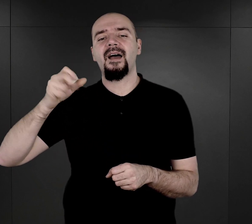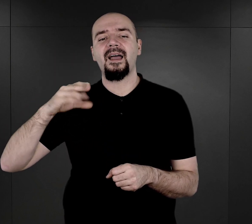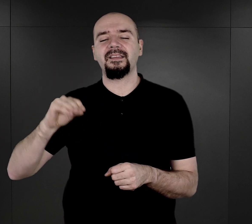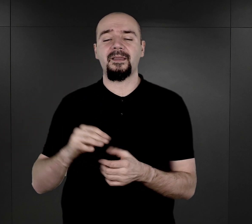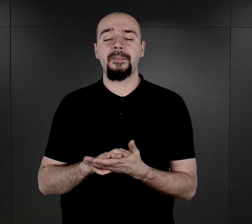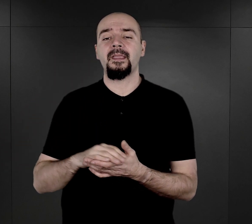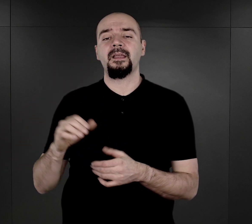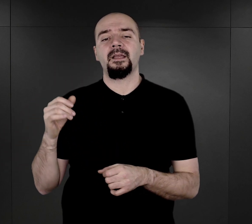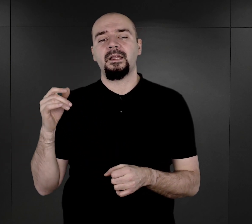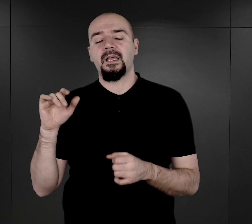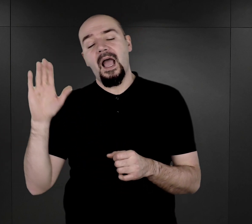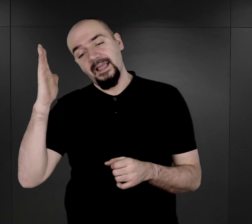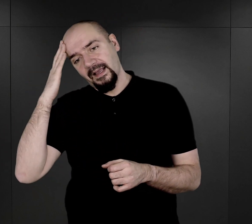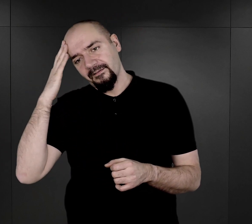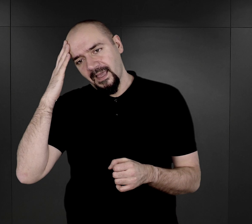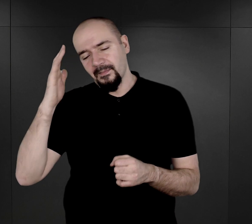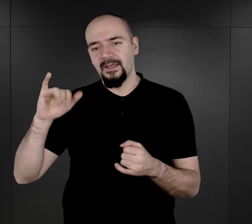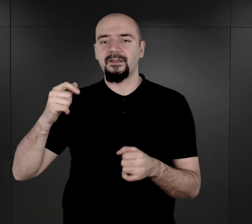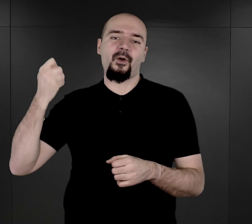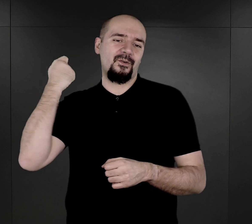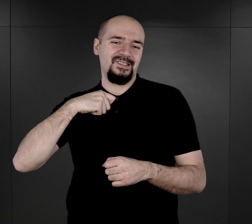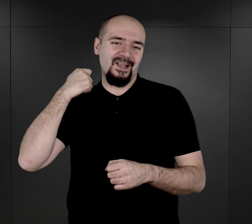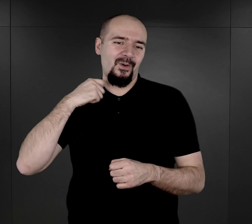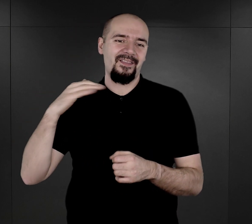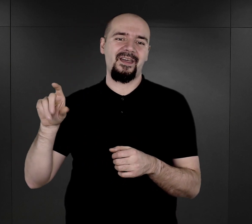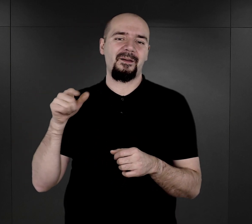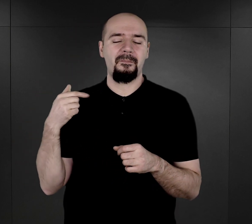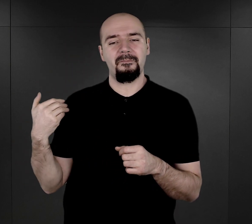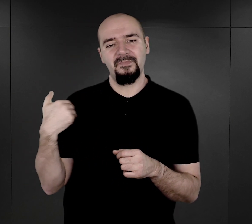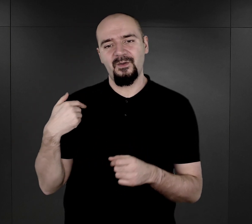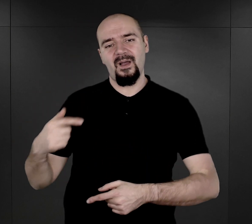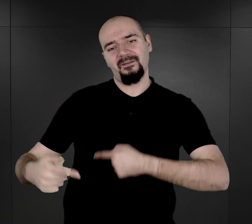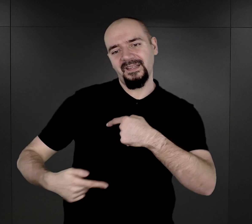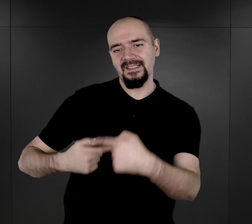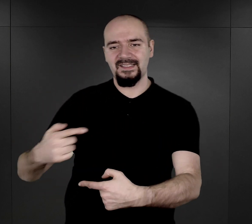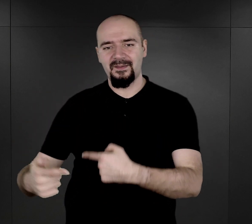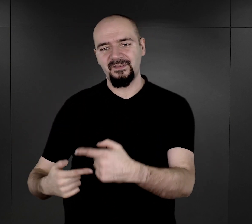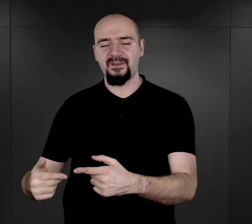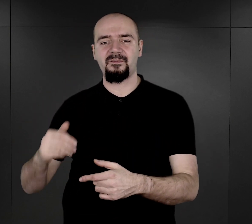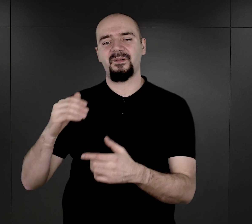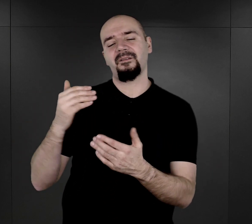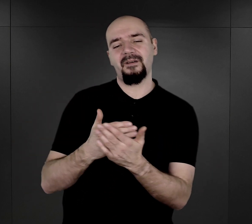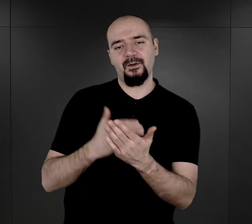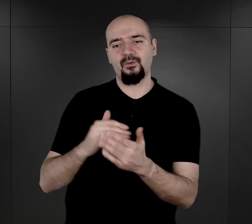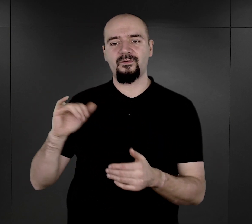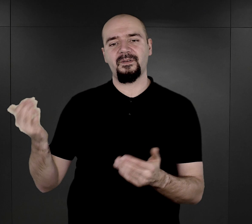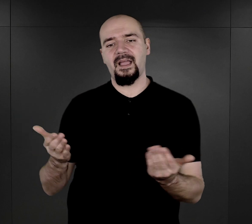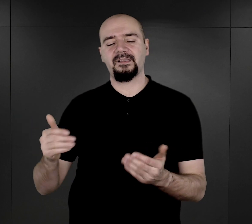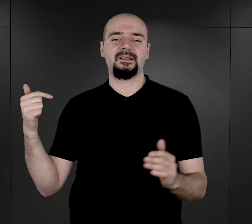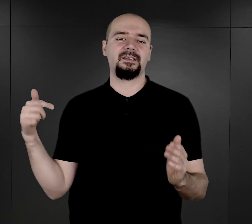a jak wiemy zagłada, była właściwie efektem warunków, jakich oni się znaleźli. Jak wyglądał proces rejestracji Romów